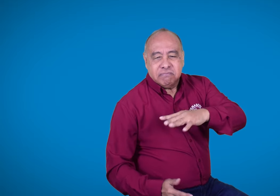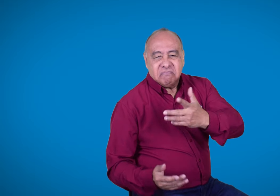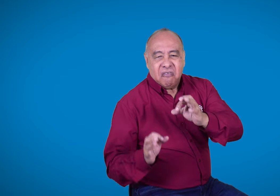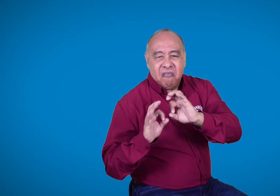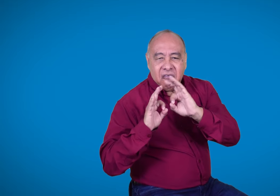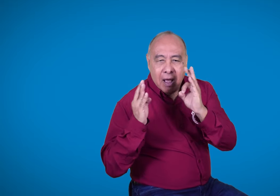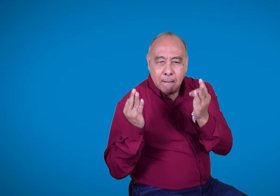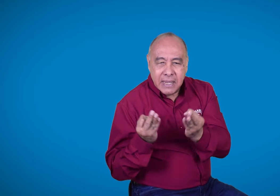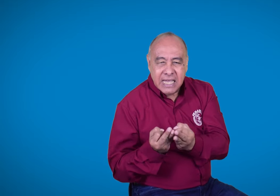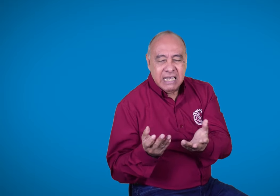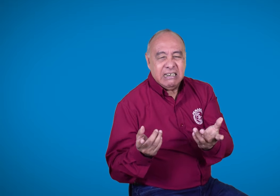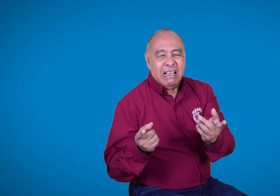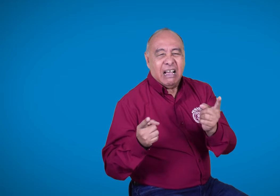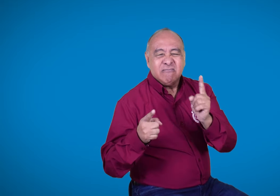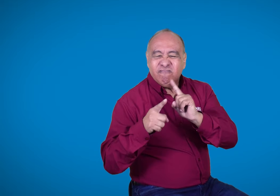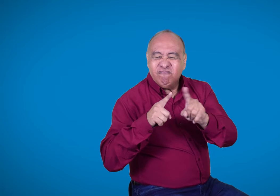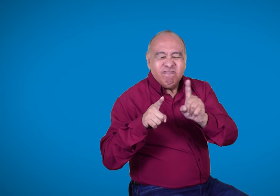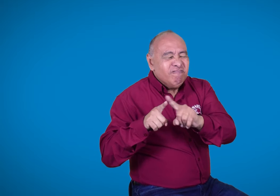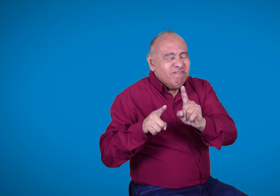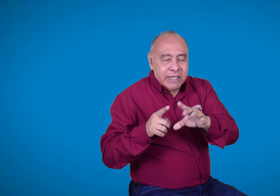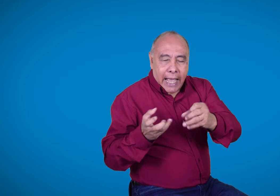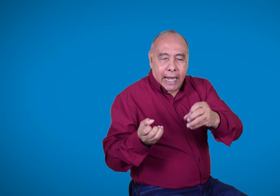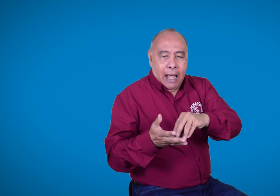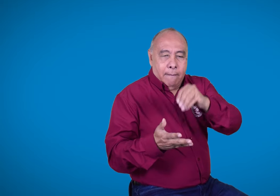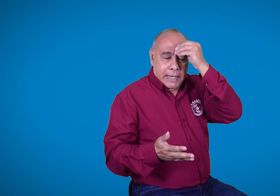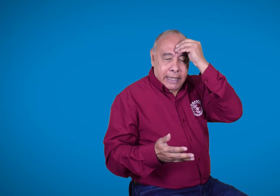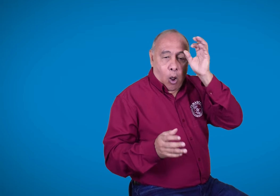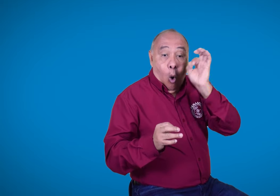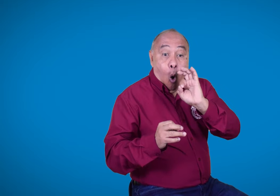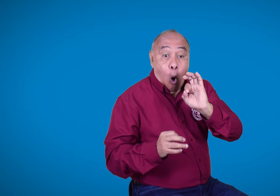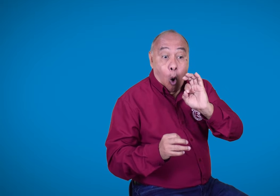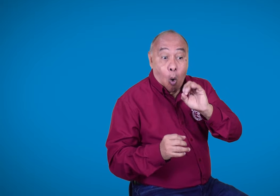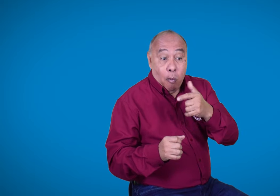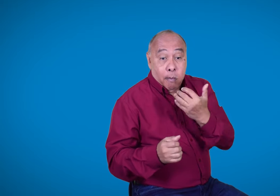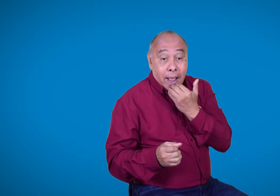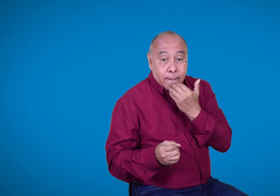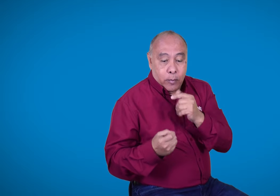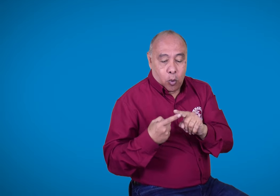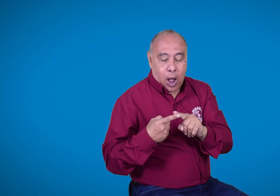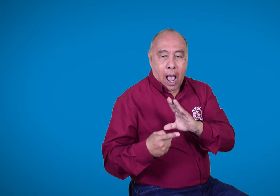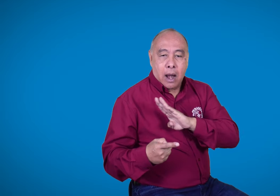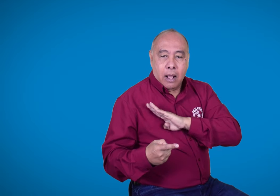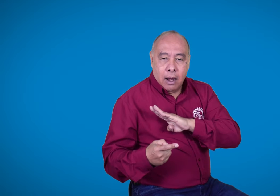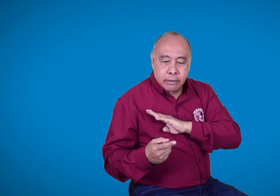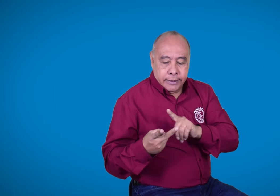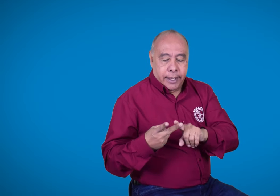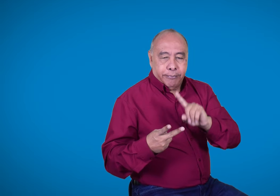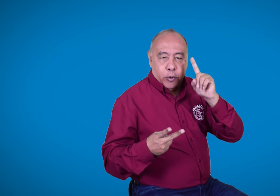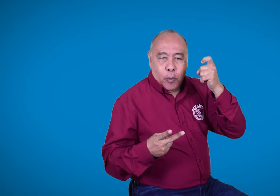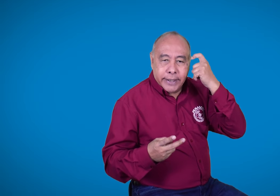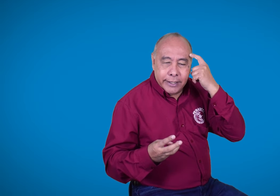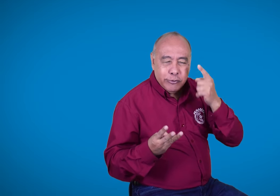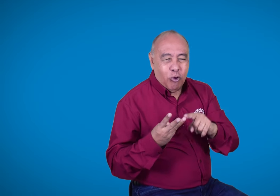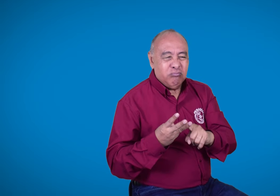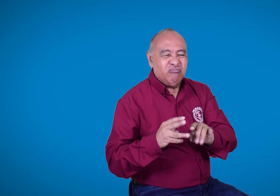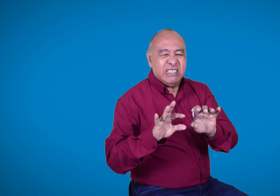Esto también abarca a las familias y a todas las personas que quieran aprender. También las alcaldías, las gobernaciones,